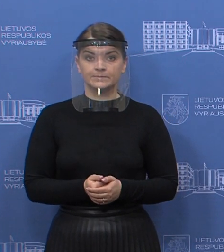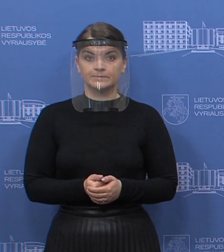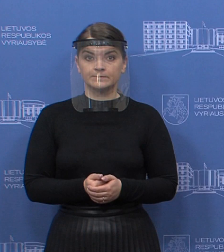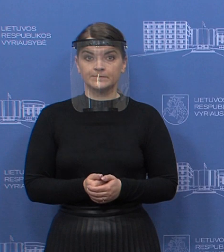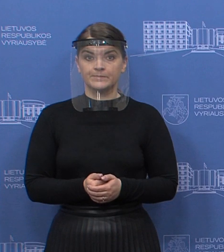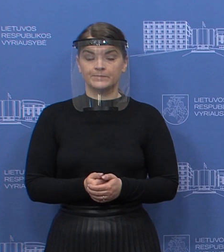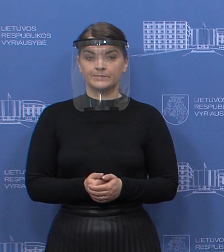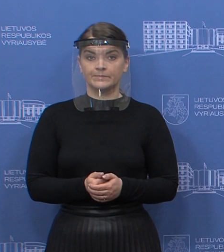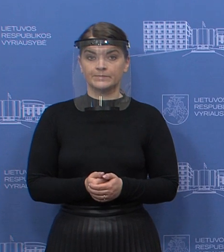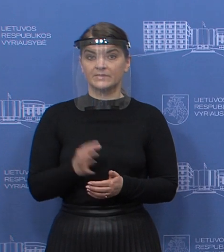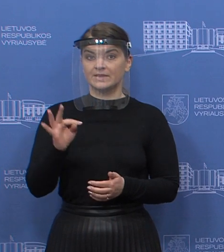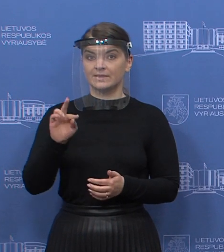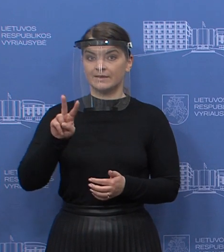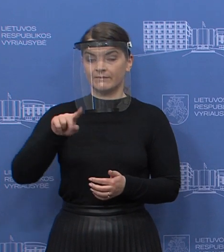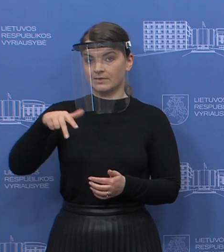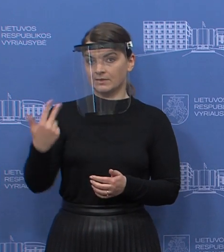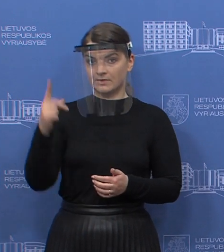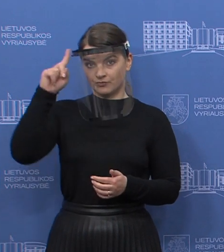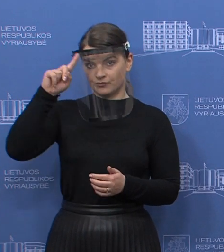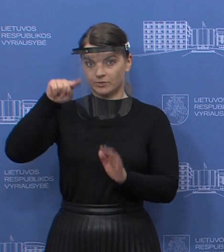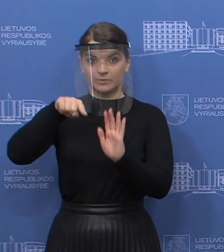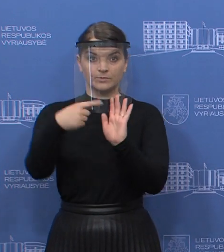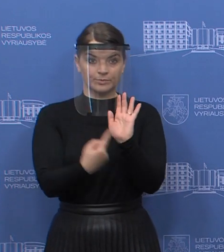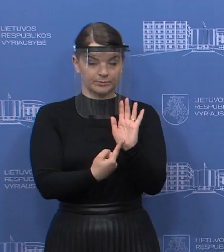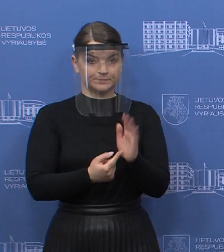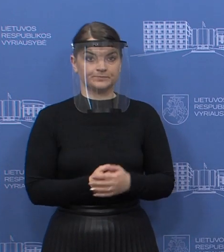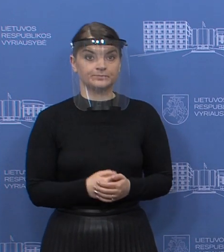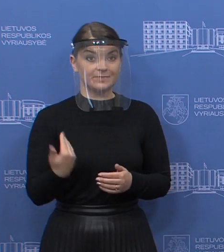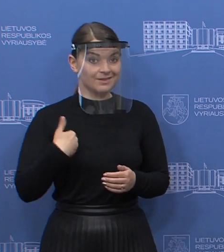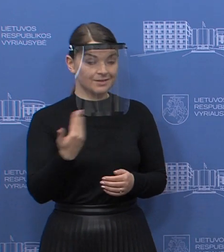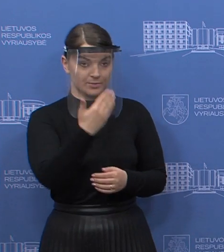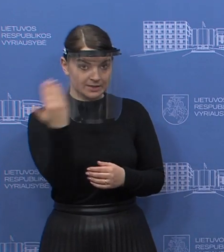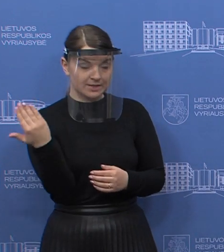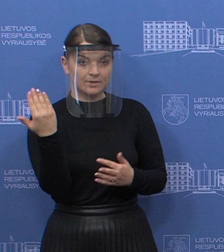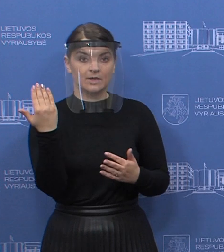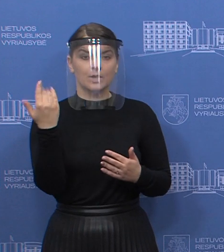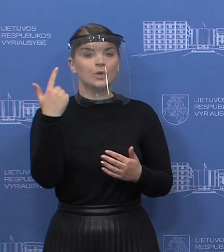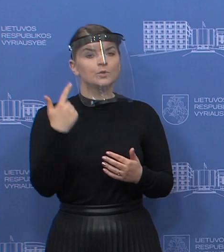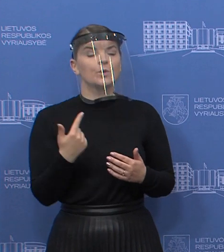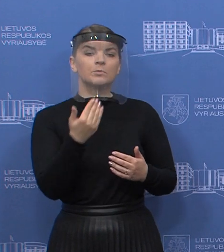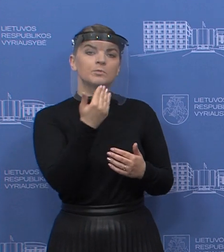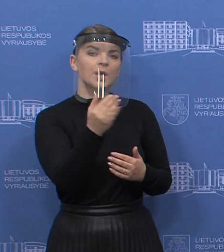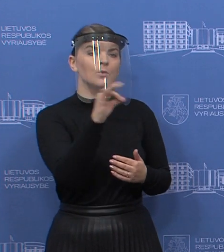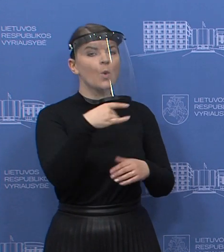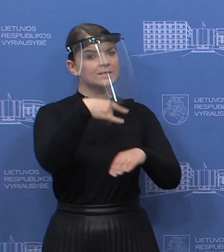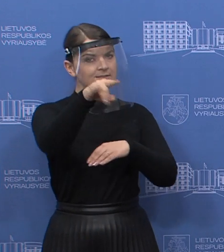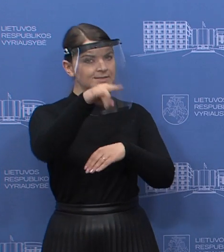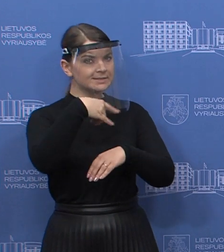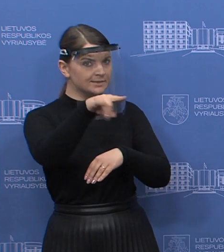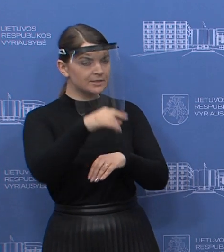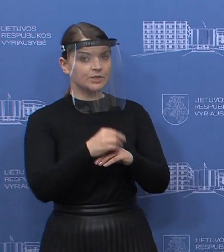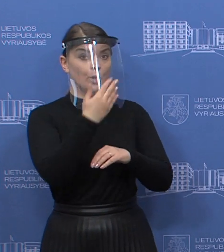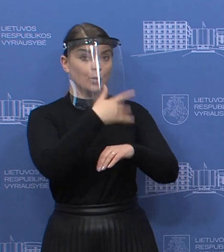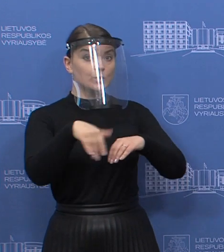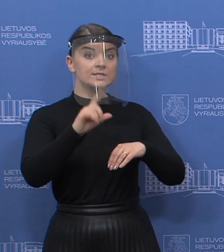Tavo trys žinios, Justina Bezaraitė, prašau. Sveiki, aš dar norėjau pasitikslinti dėl skrydžių, ar į ūsenį